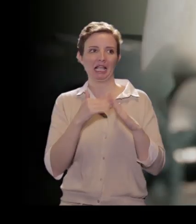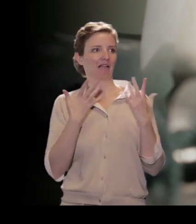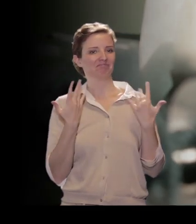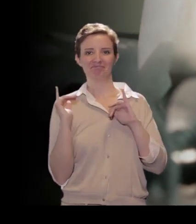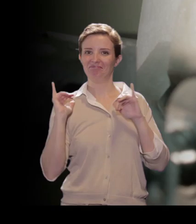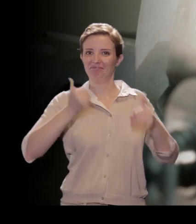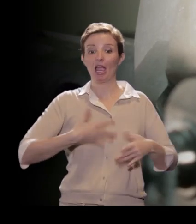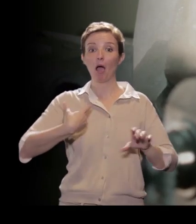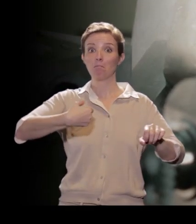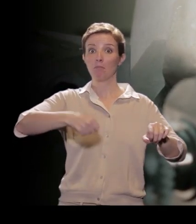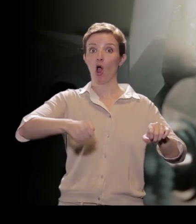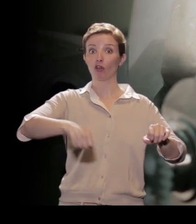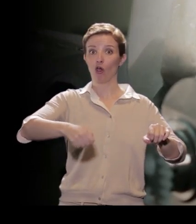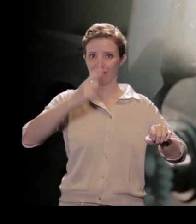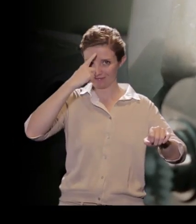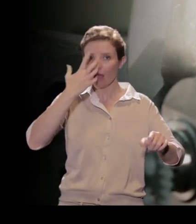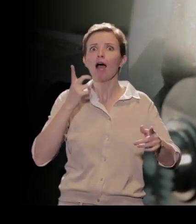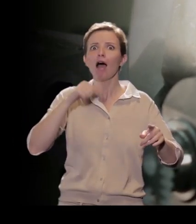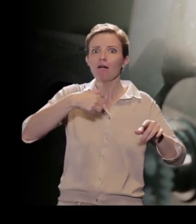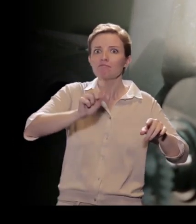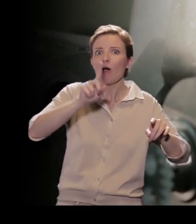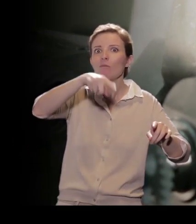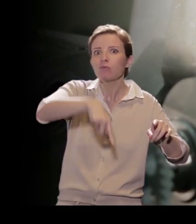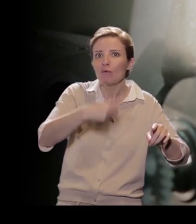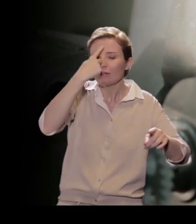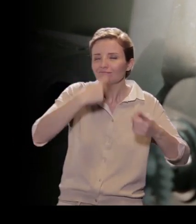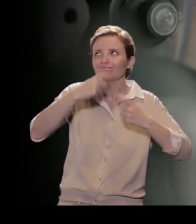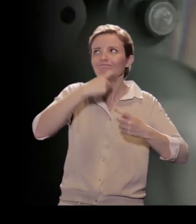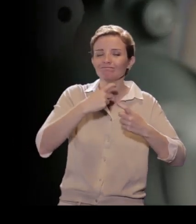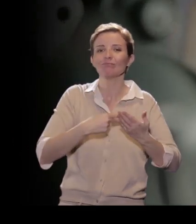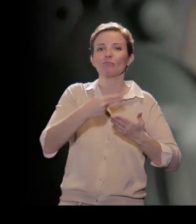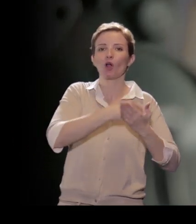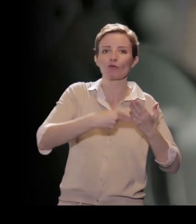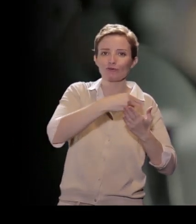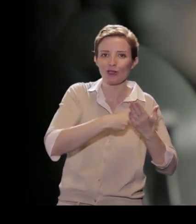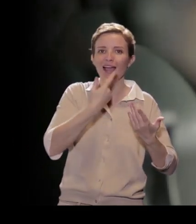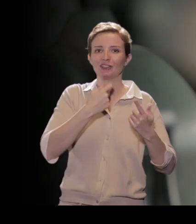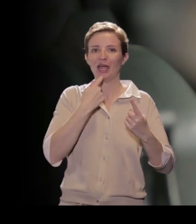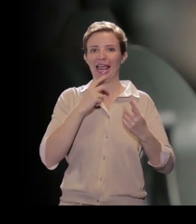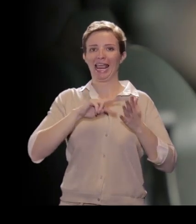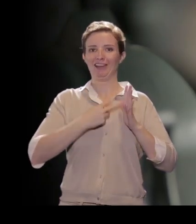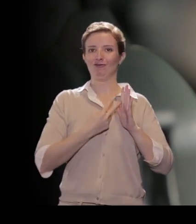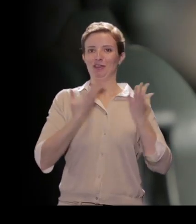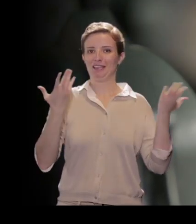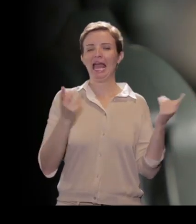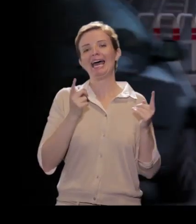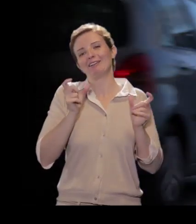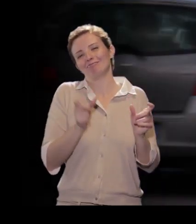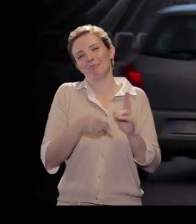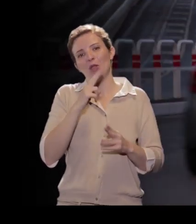moto anch'essa progettata, realizzata con il contributo dell'ingegneria, in particolare dell'ingegneria meccanica, e ho usato questa moto su